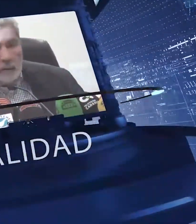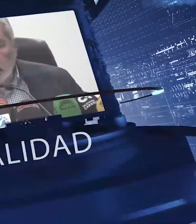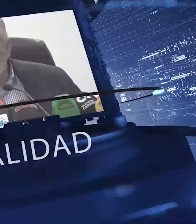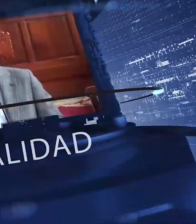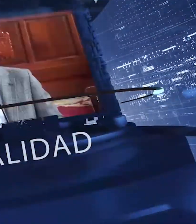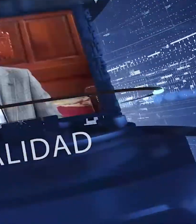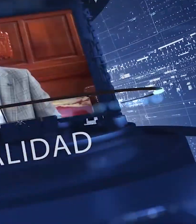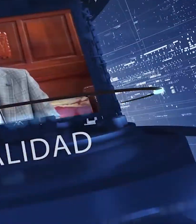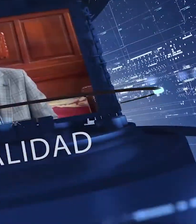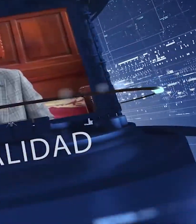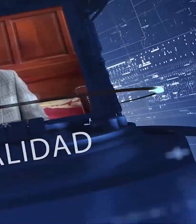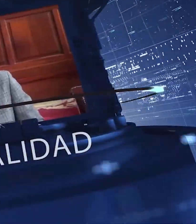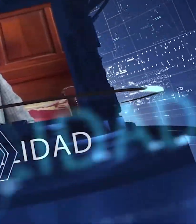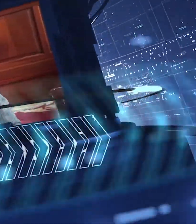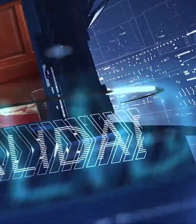Девушки отдыхают